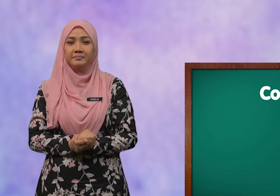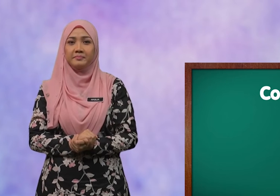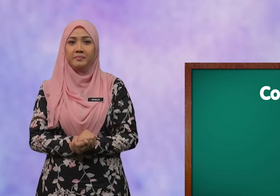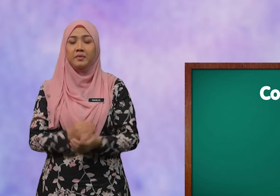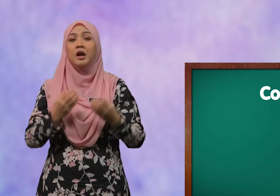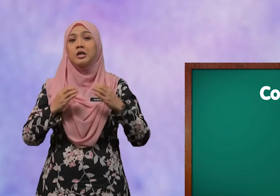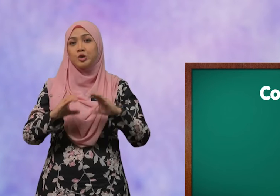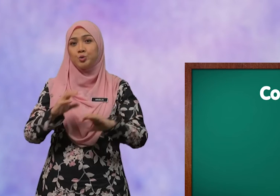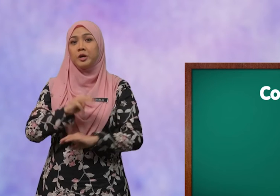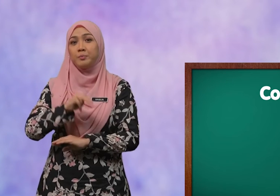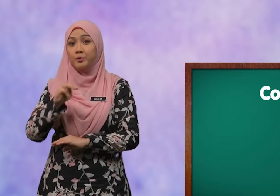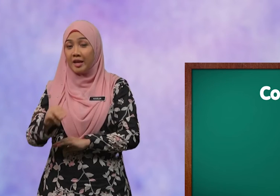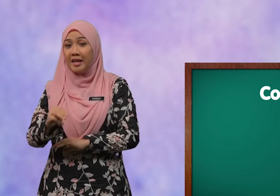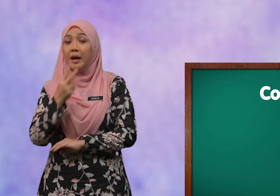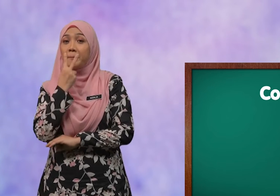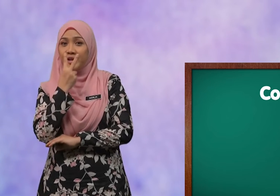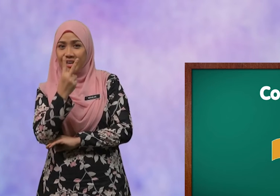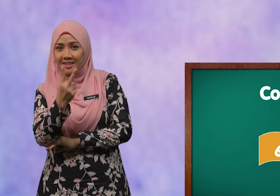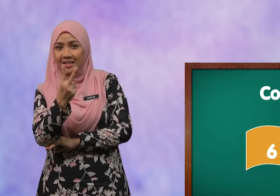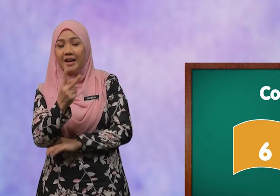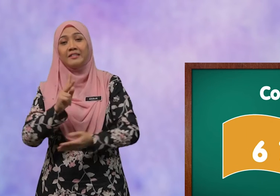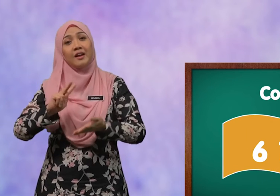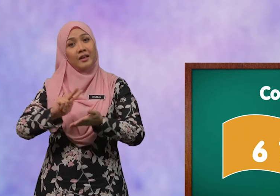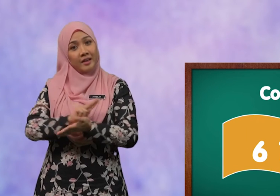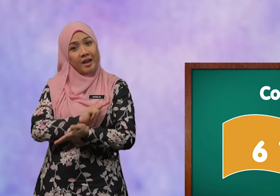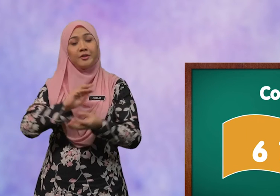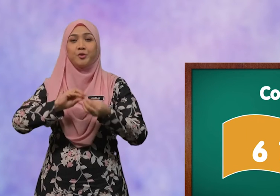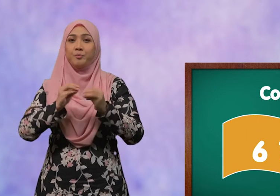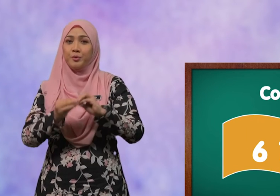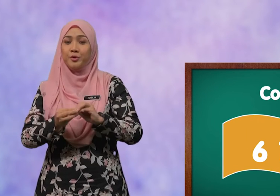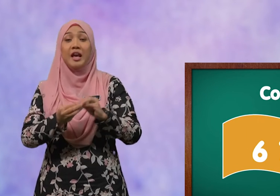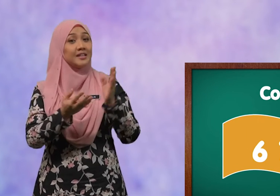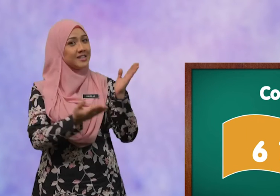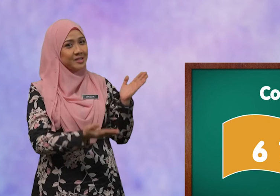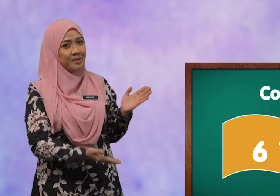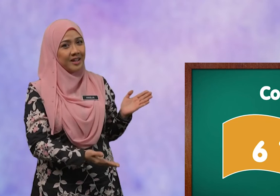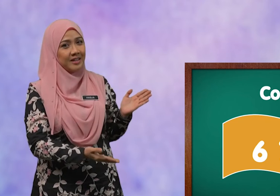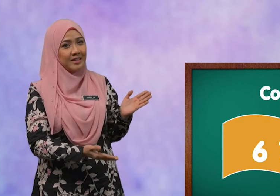Cuba murid perhatikan kad nombor di sebelah ini